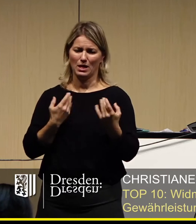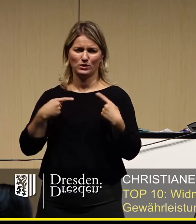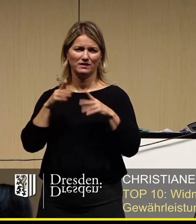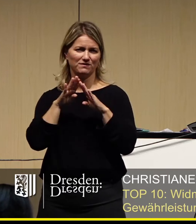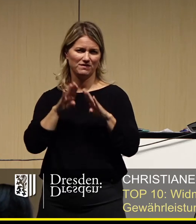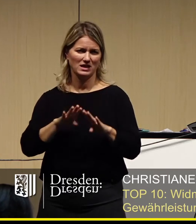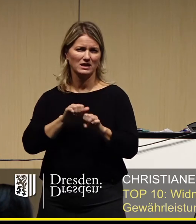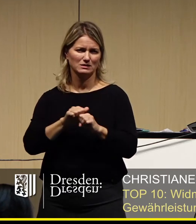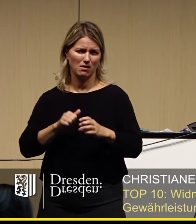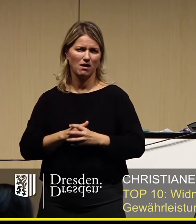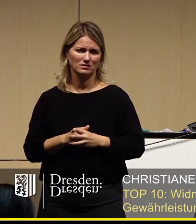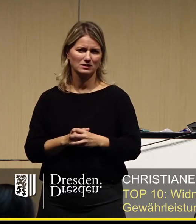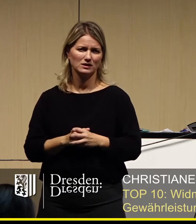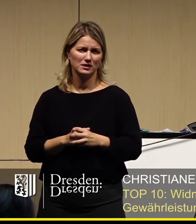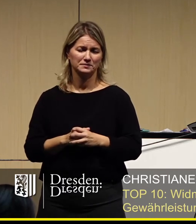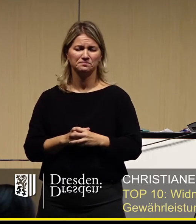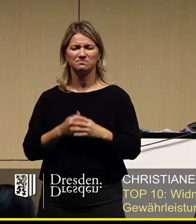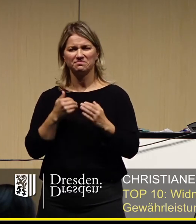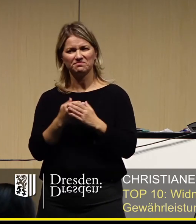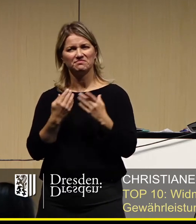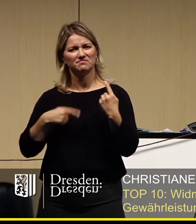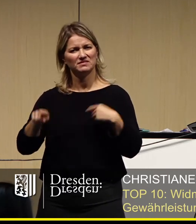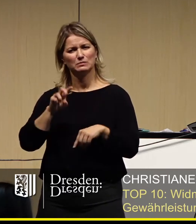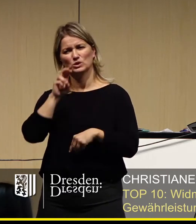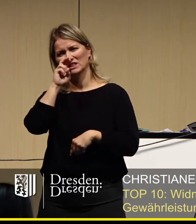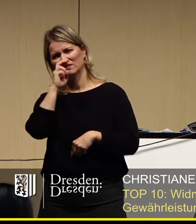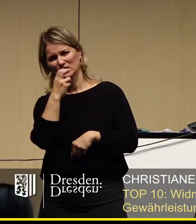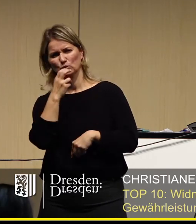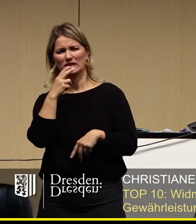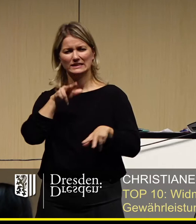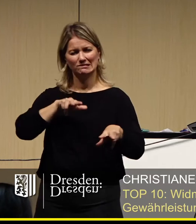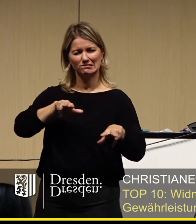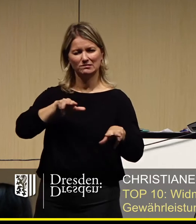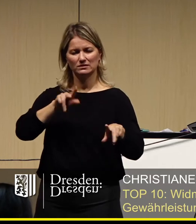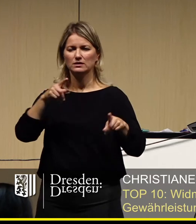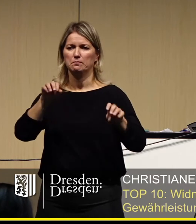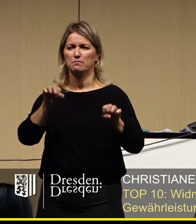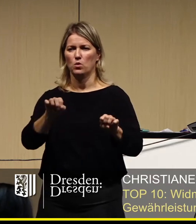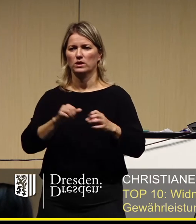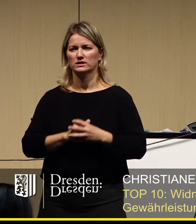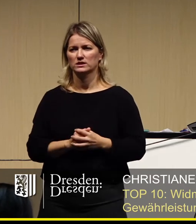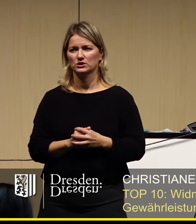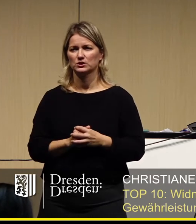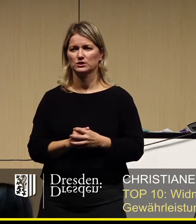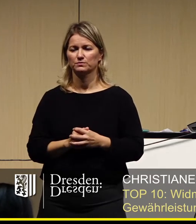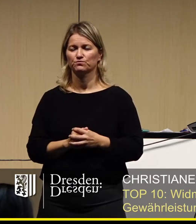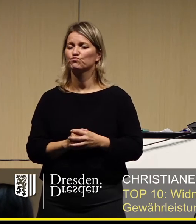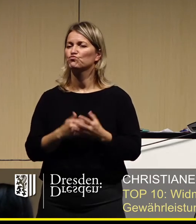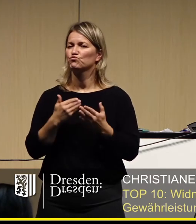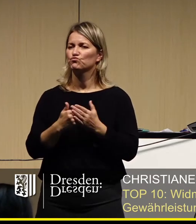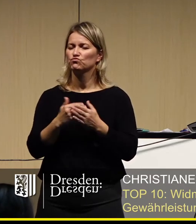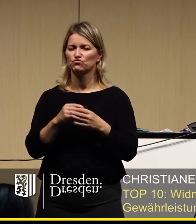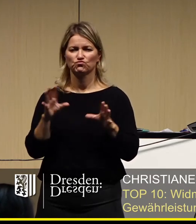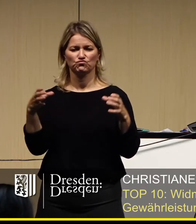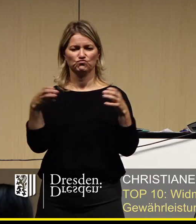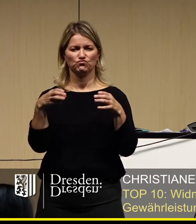sollten wir wirklich versuchen, sie möglich zu machen. Deswegen, denke ich, ist die Entzerrung, die